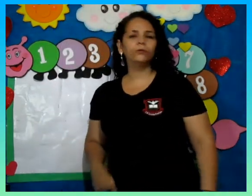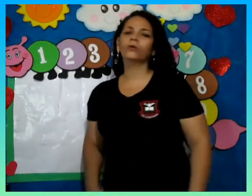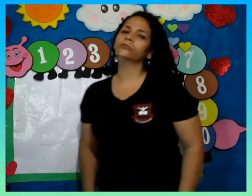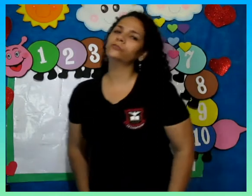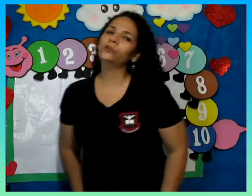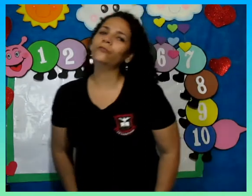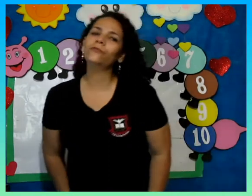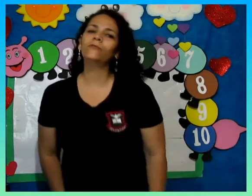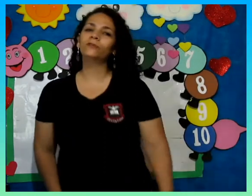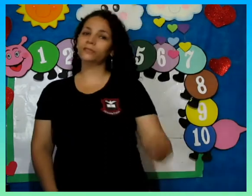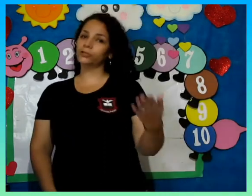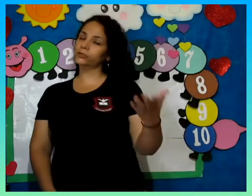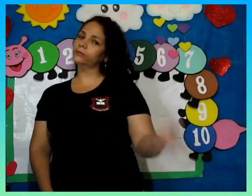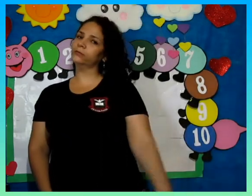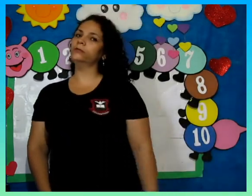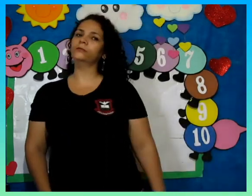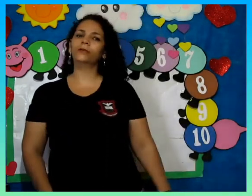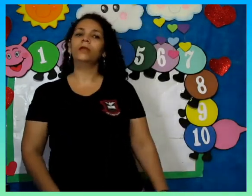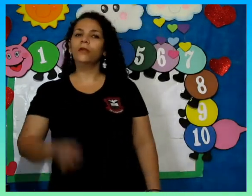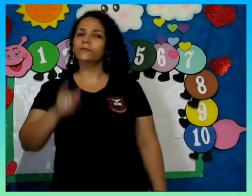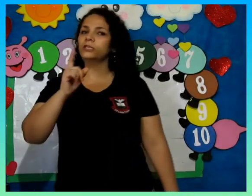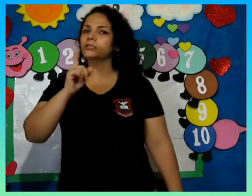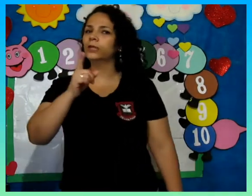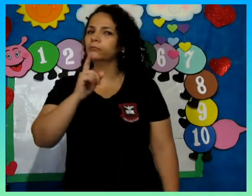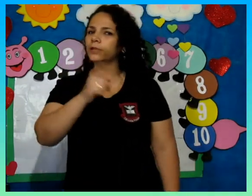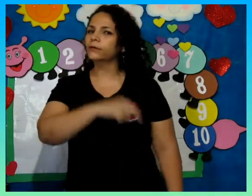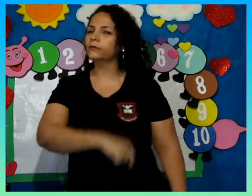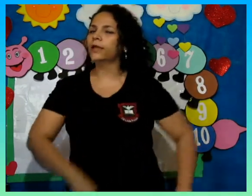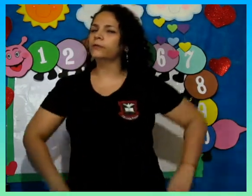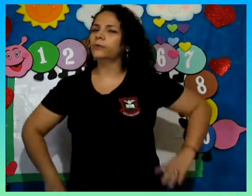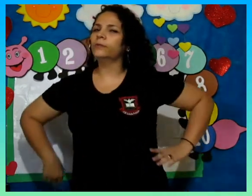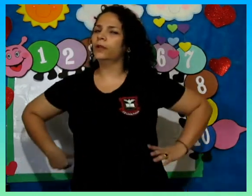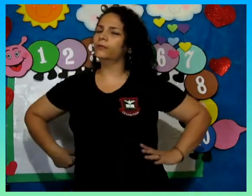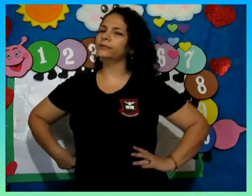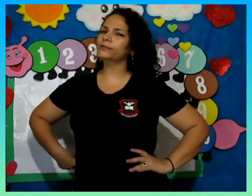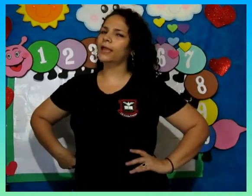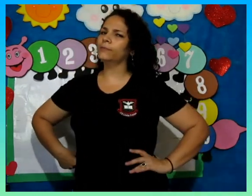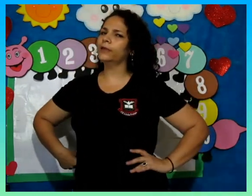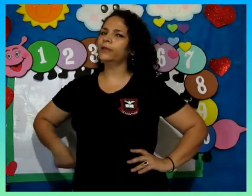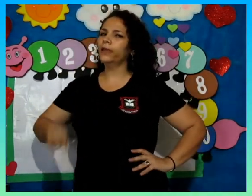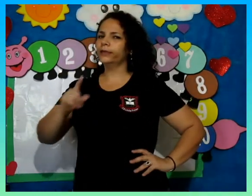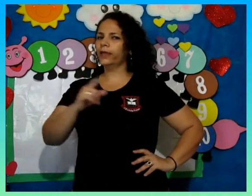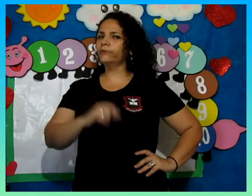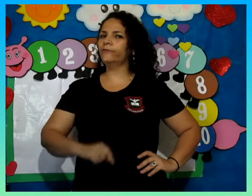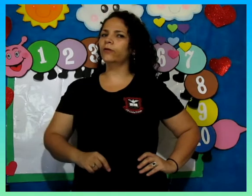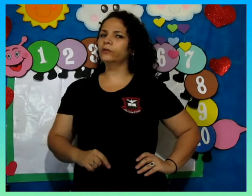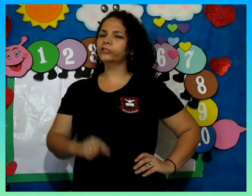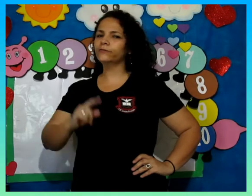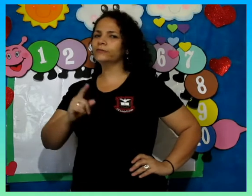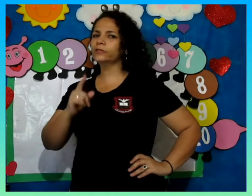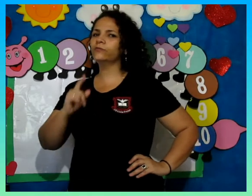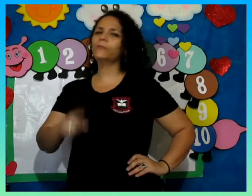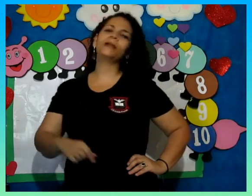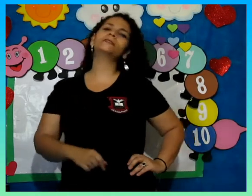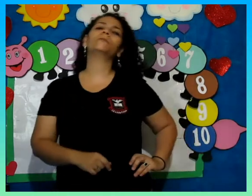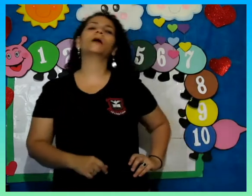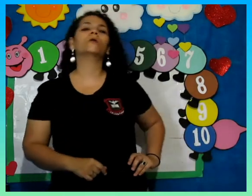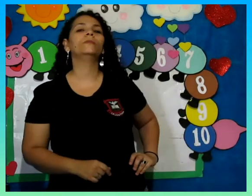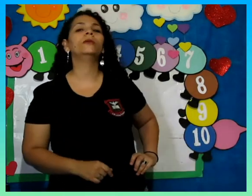Eu gosto de ouvir vocês cantando, hein? Vocês não têm cantado pra mim lá no WhatsApp, hein? Quero ver hoje se vocês vão participar comigo